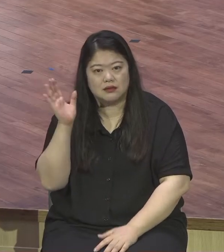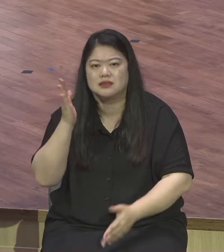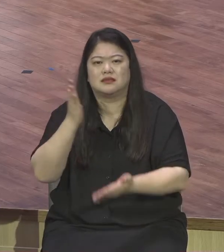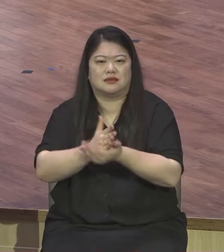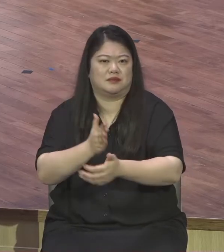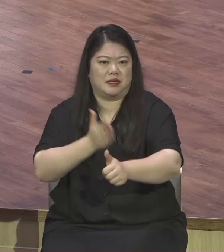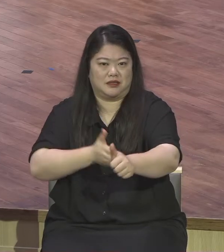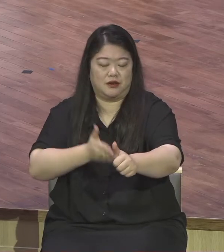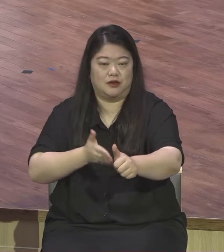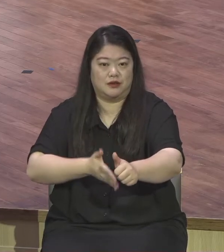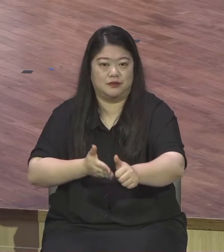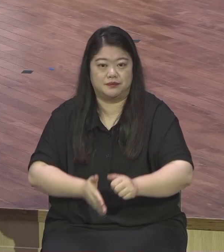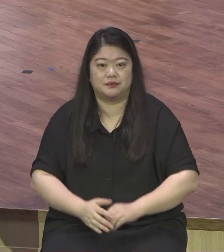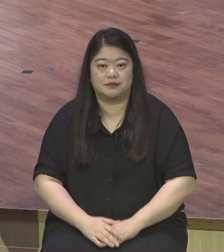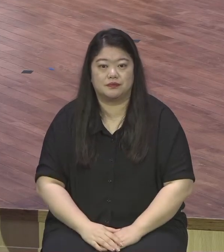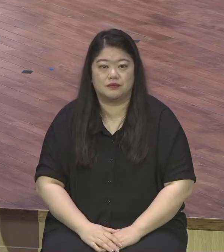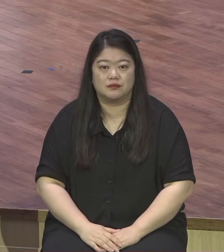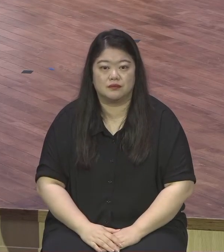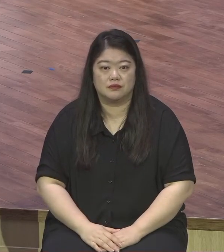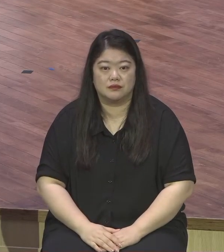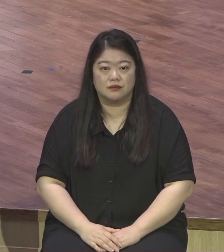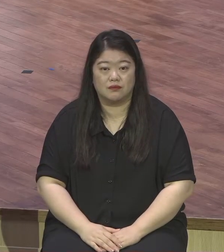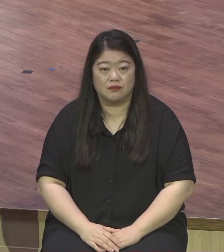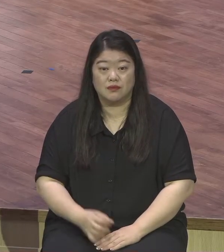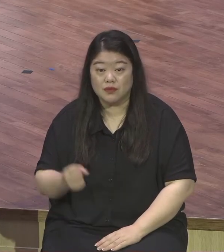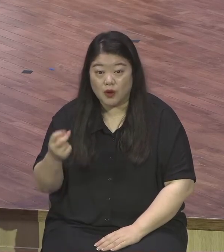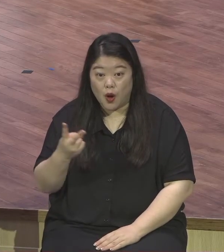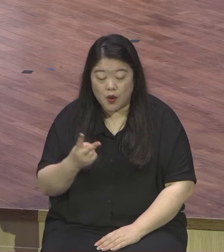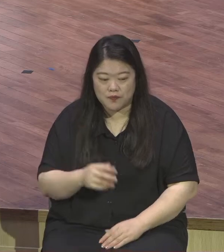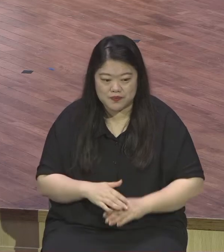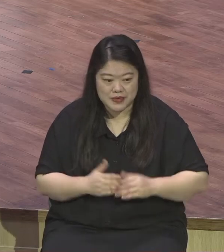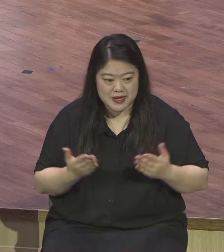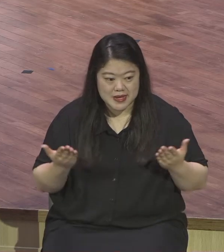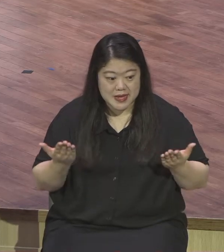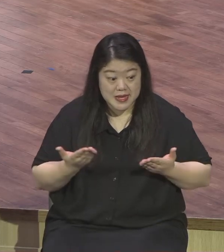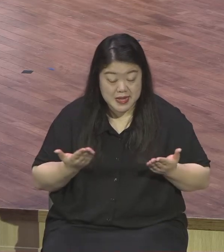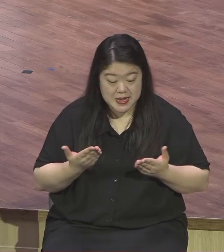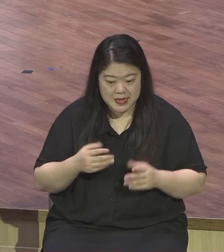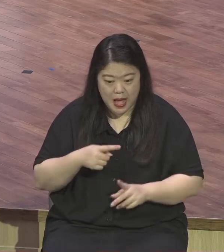다른 거 바라지 말고 제가 그런 경험이 제가 그런